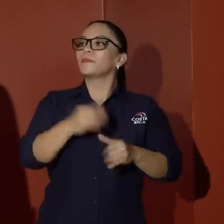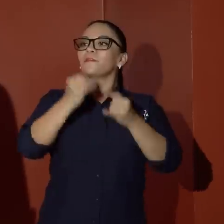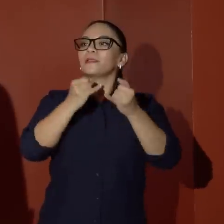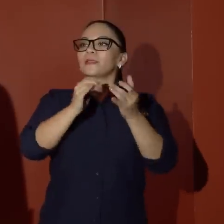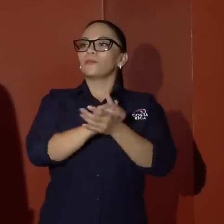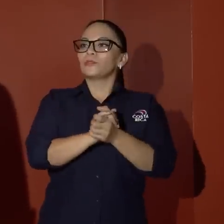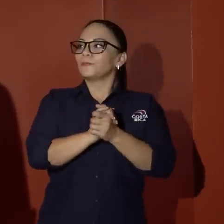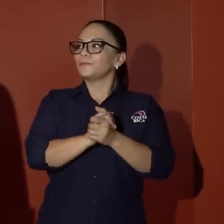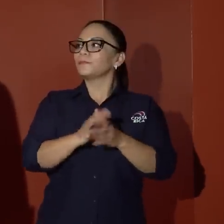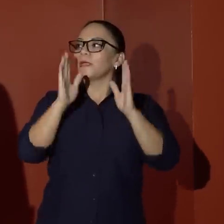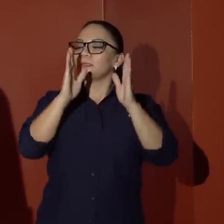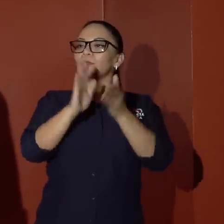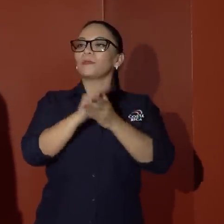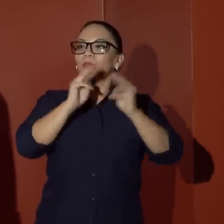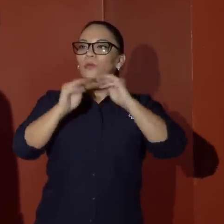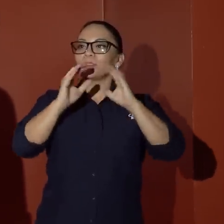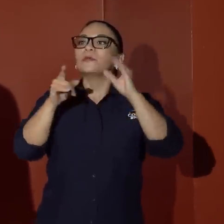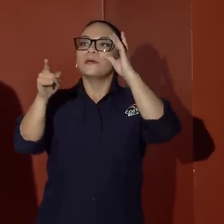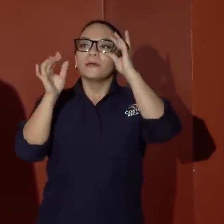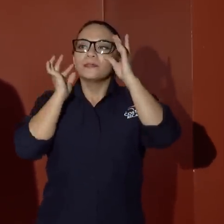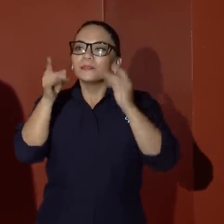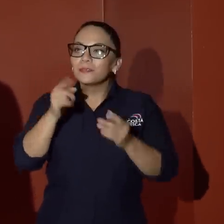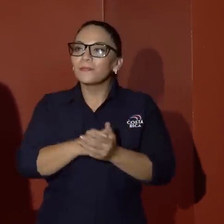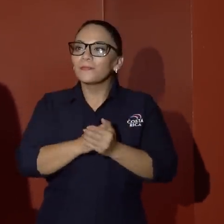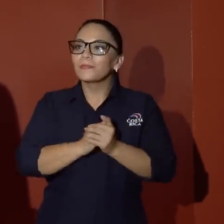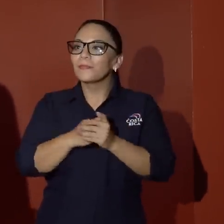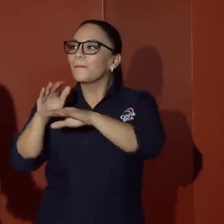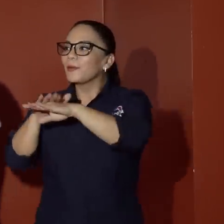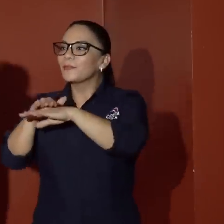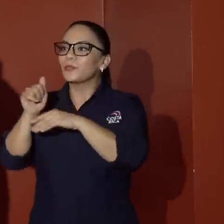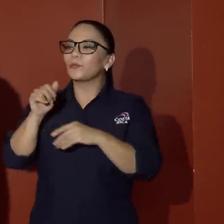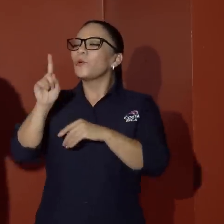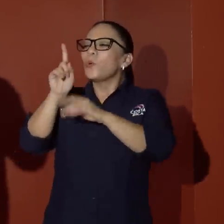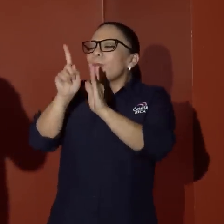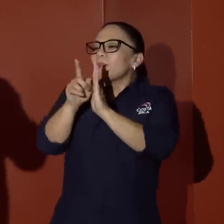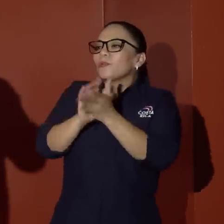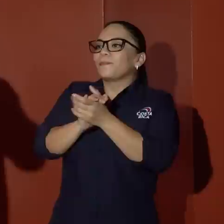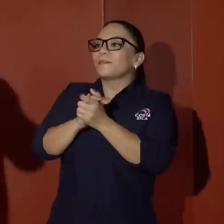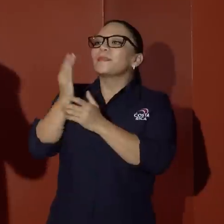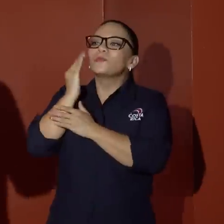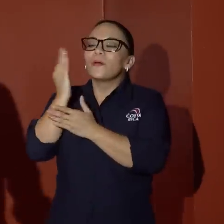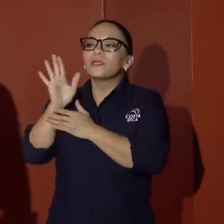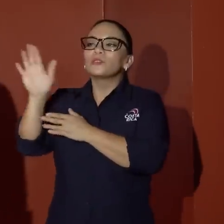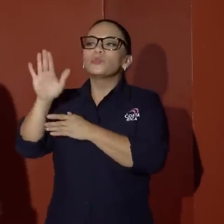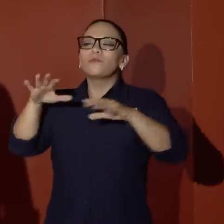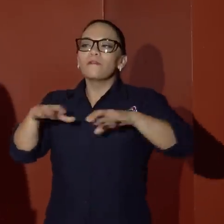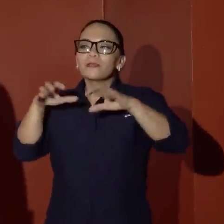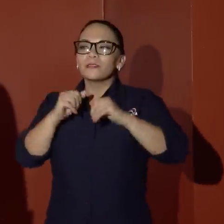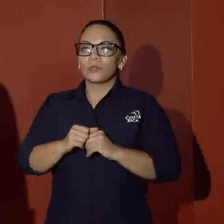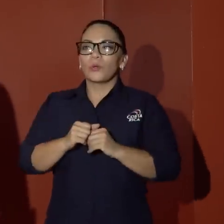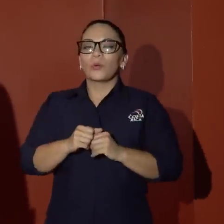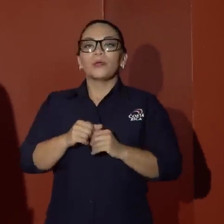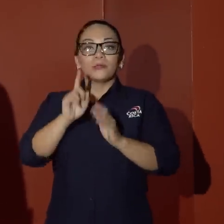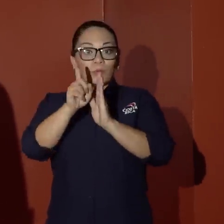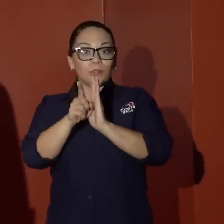Finalizamos de esta manera la atención a los medios de comunicación. de Sinar, con su permiso, don Agno. Un minutito, nada más quisiera saber su reacción porque hace